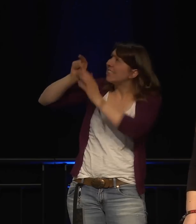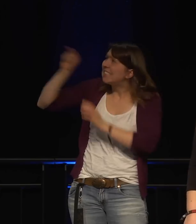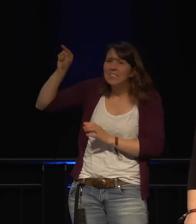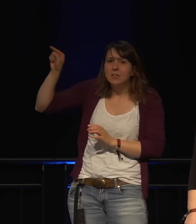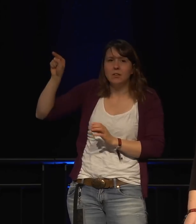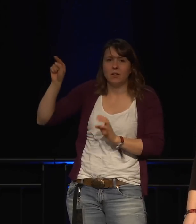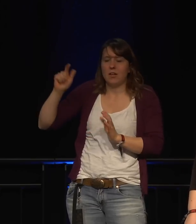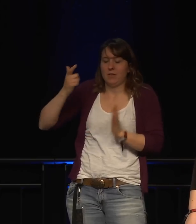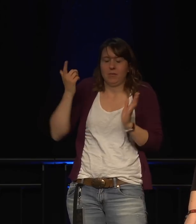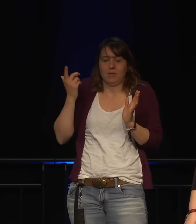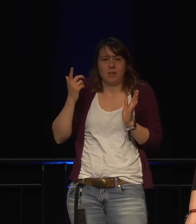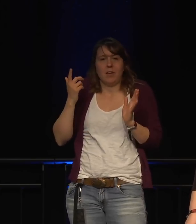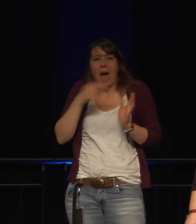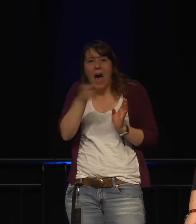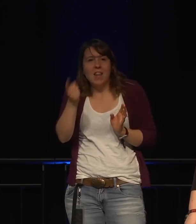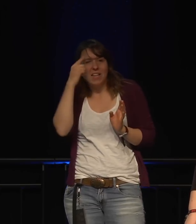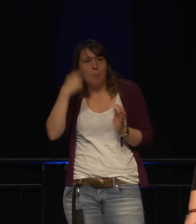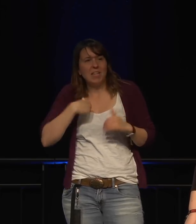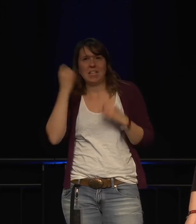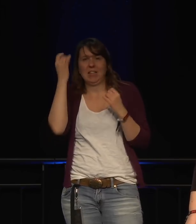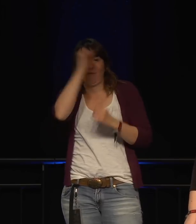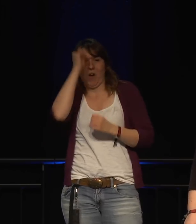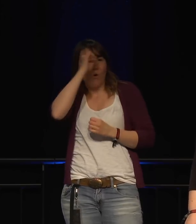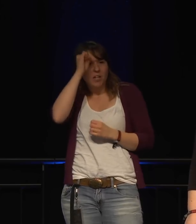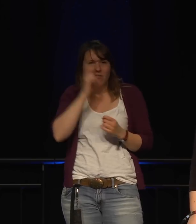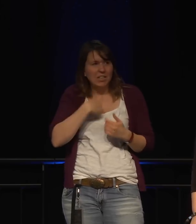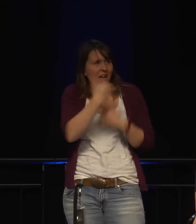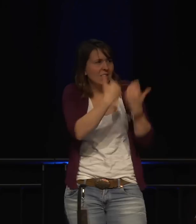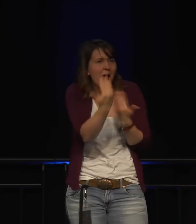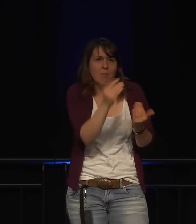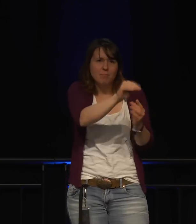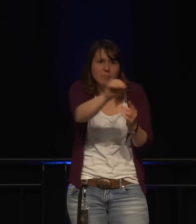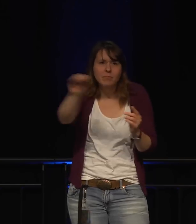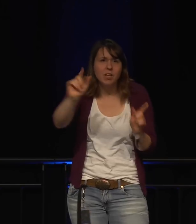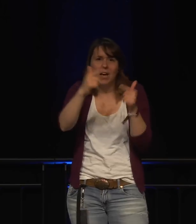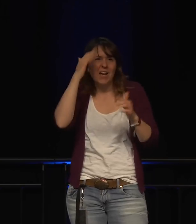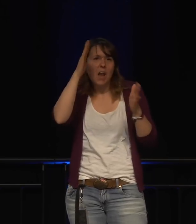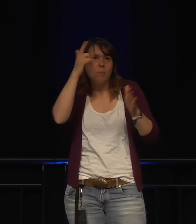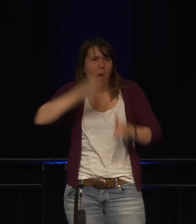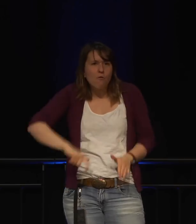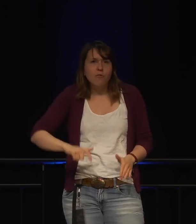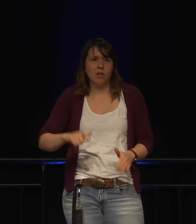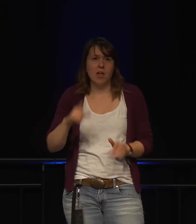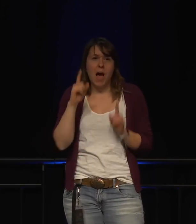es aufgenommen, weil sie gedacht hat, das kauft mir keiner ab, sonst wenn ich keinen Beweis habe.